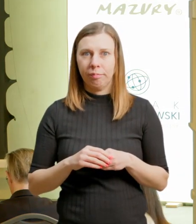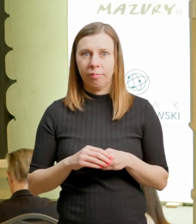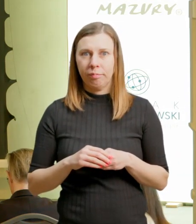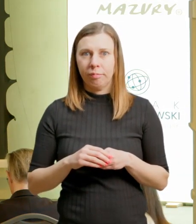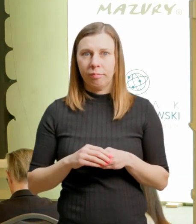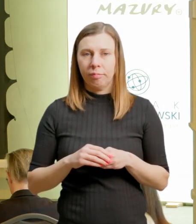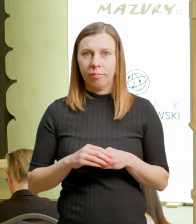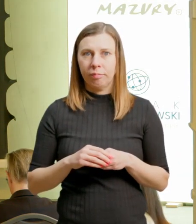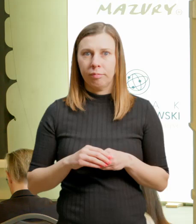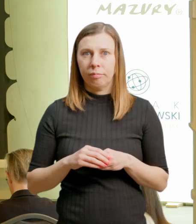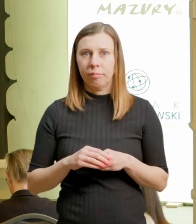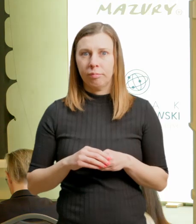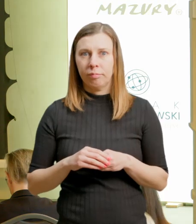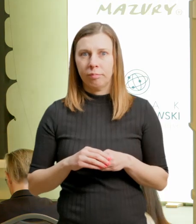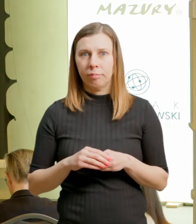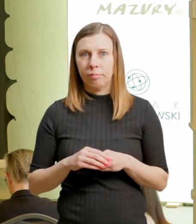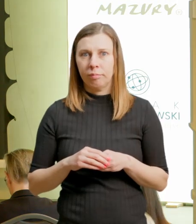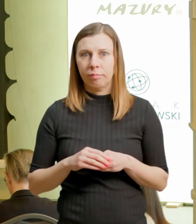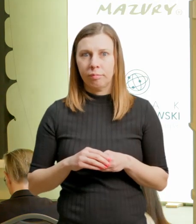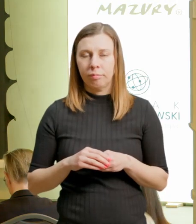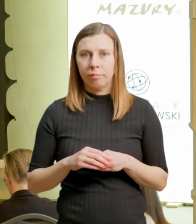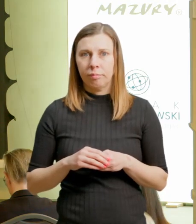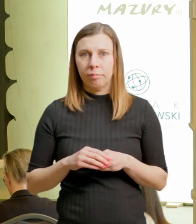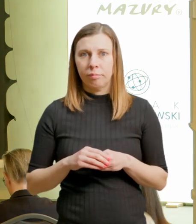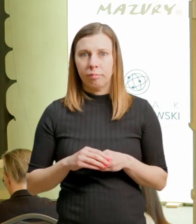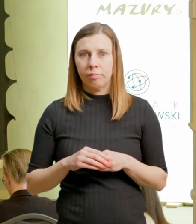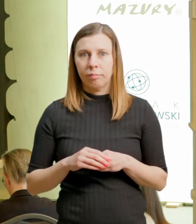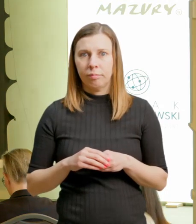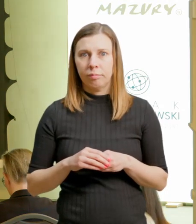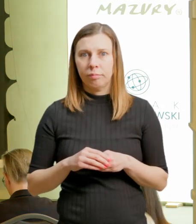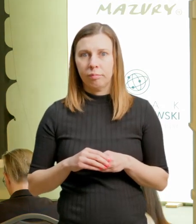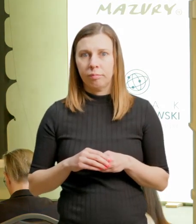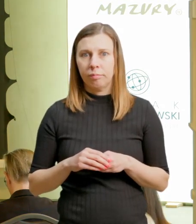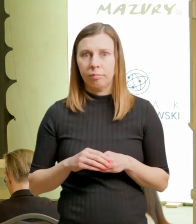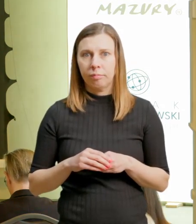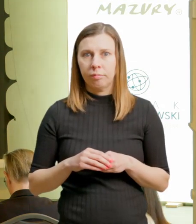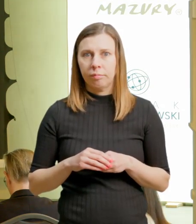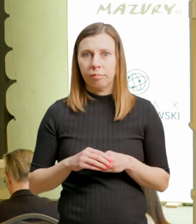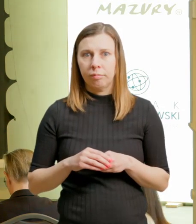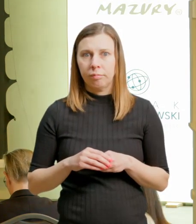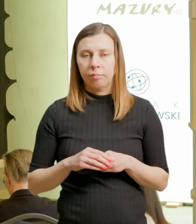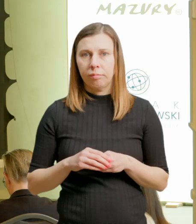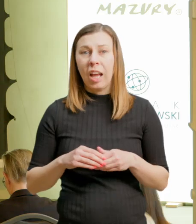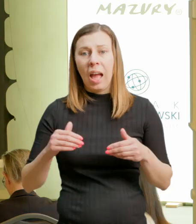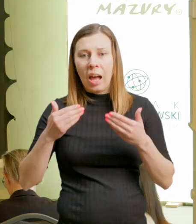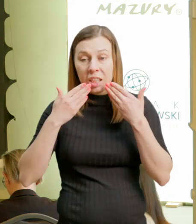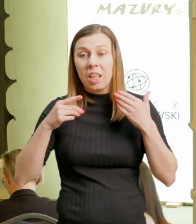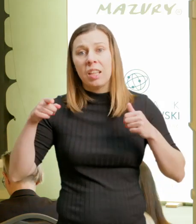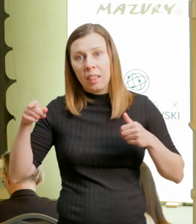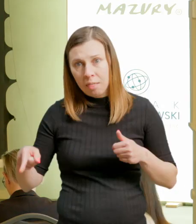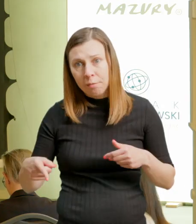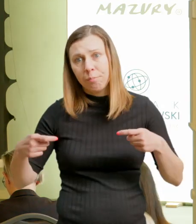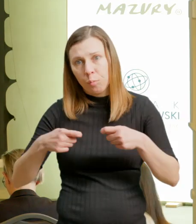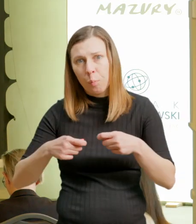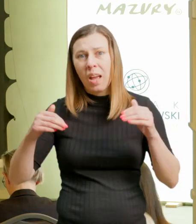mieszkańcami a turystami. To jest bardzo, wydaje mi się, potrzebne do tego, żeby w